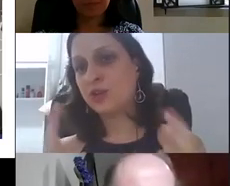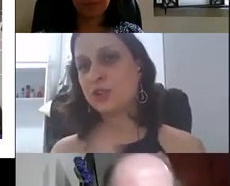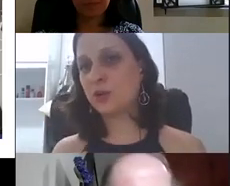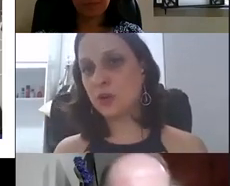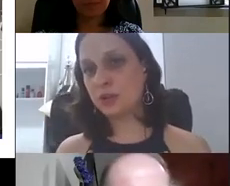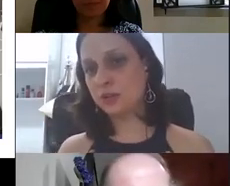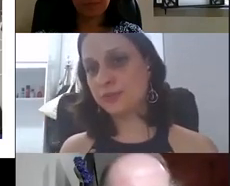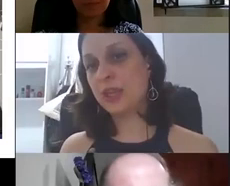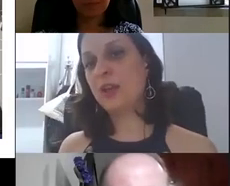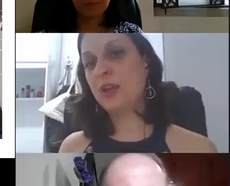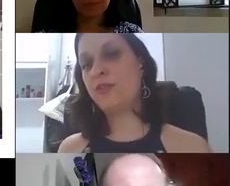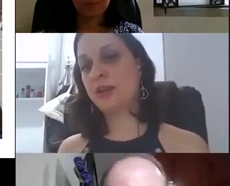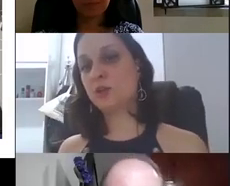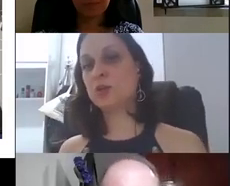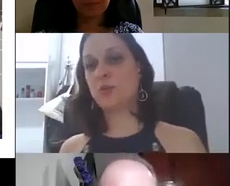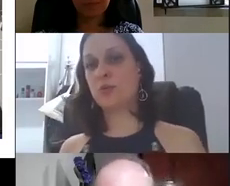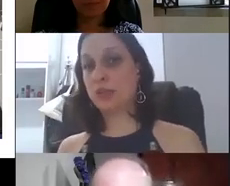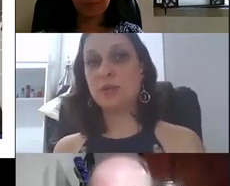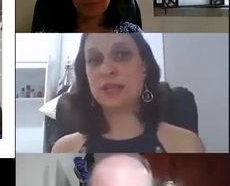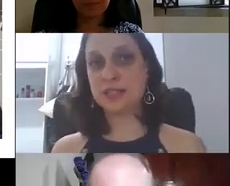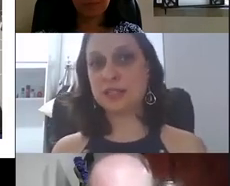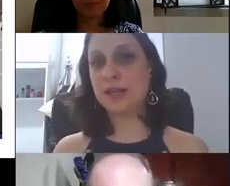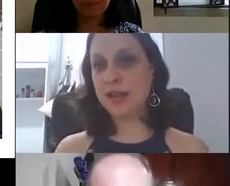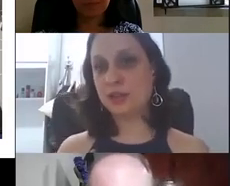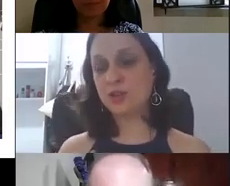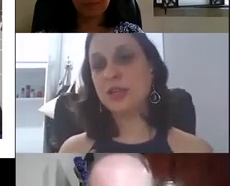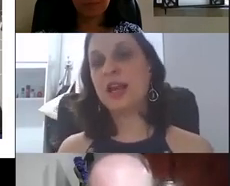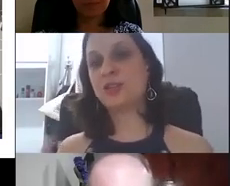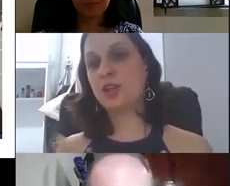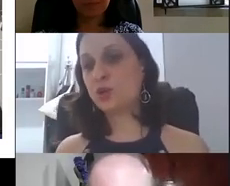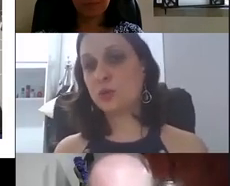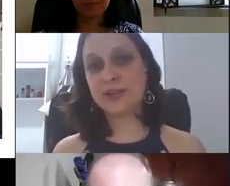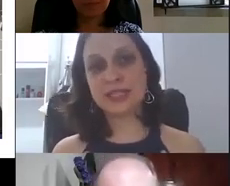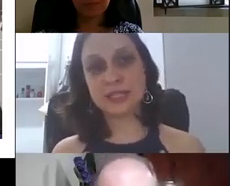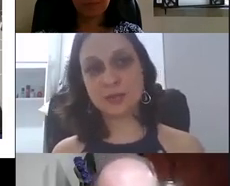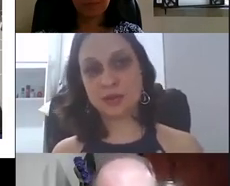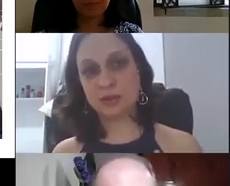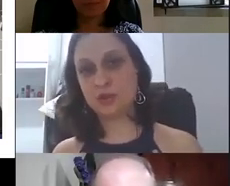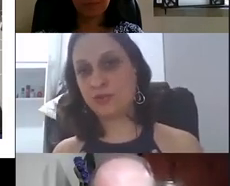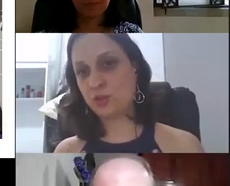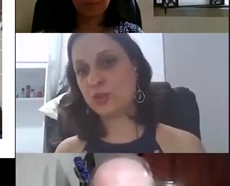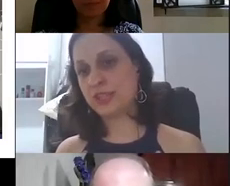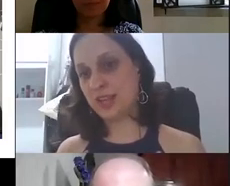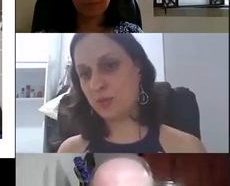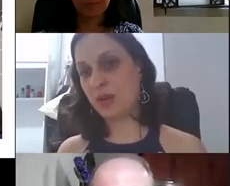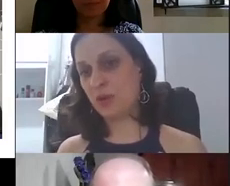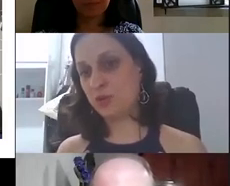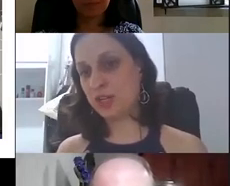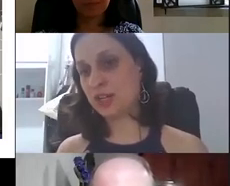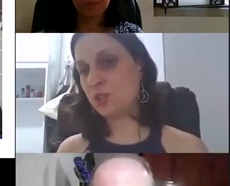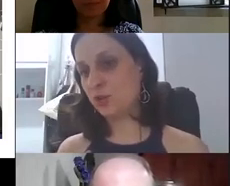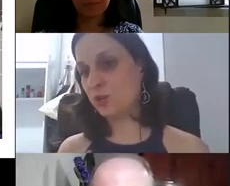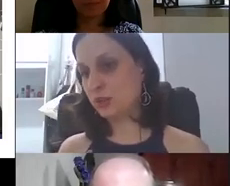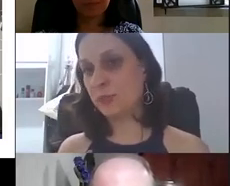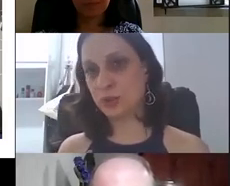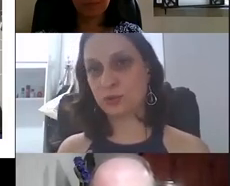evento, a gente faz todo ano um evento sobre o tema da acessibilidade. A gente costuma fazer na semana do dia 21 de setembro que é o